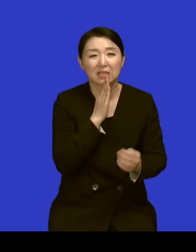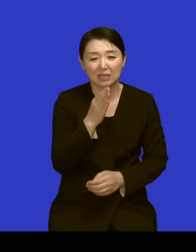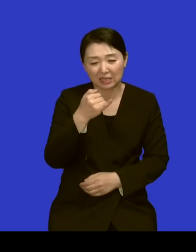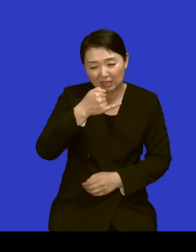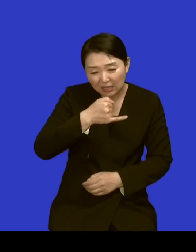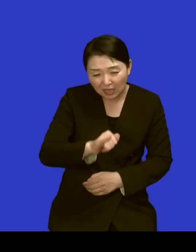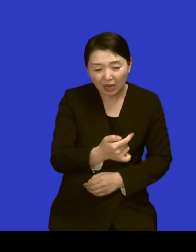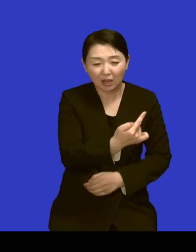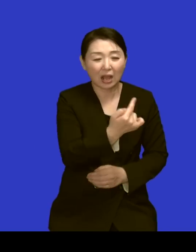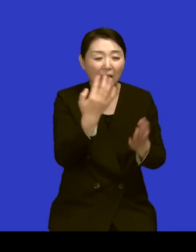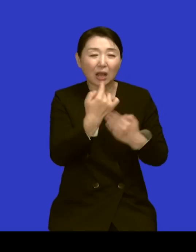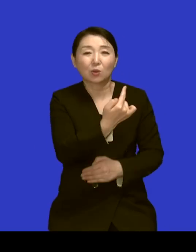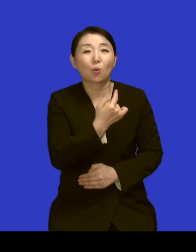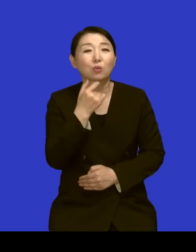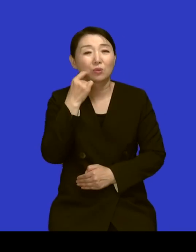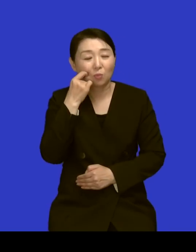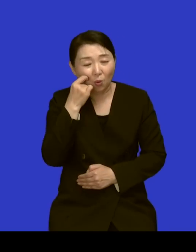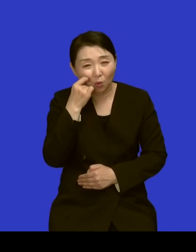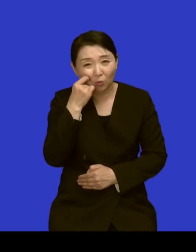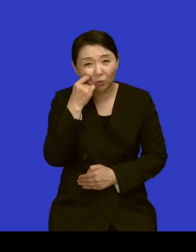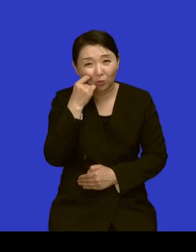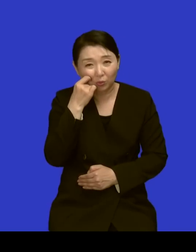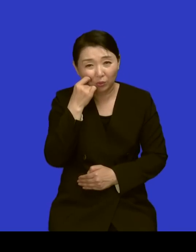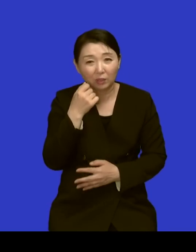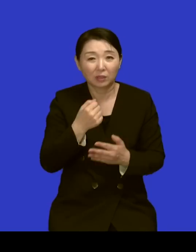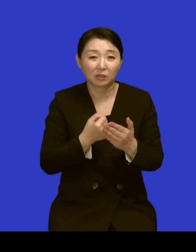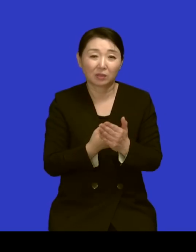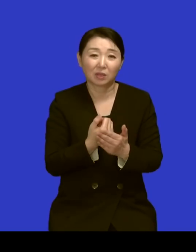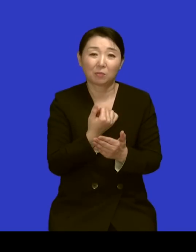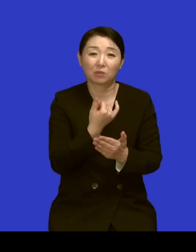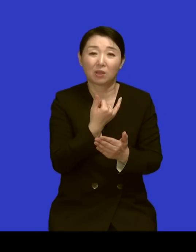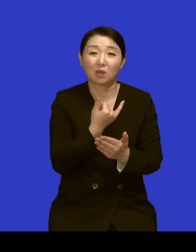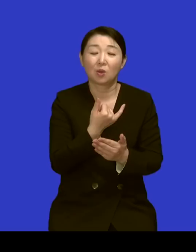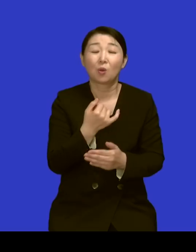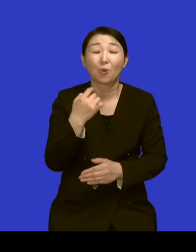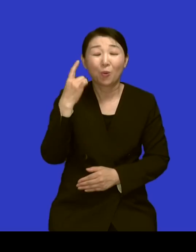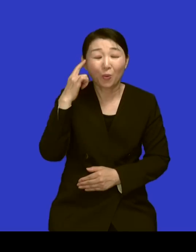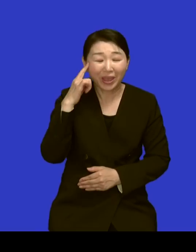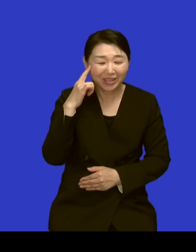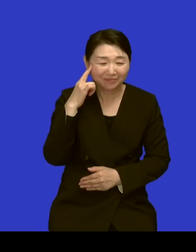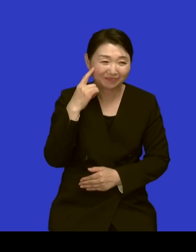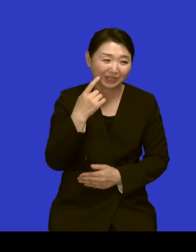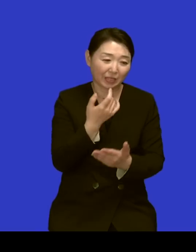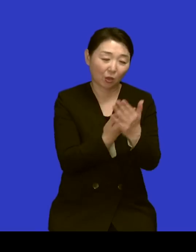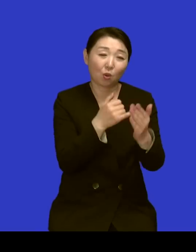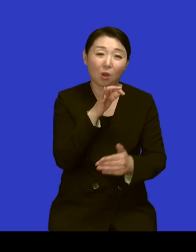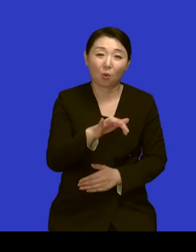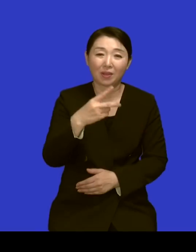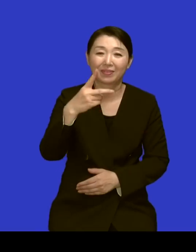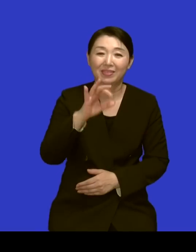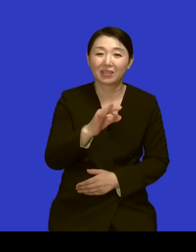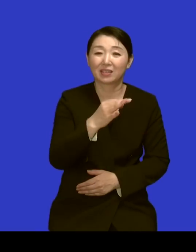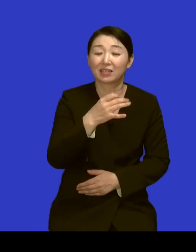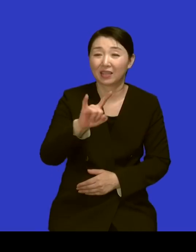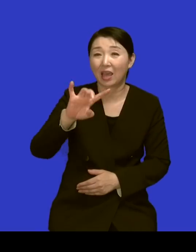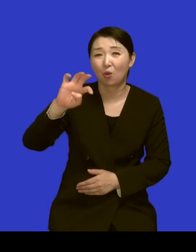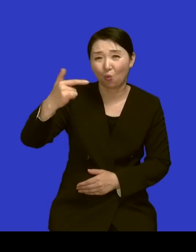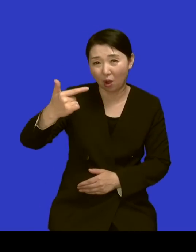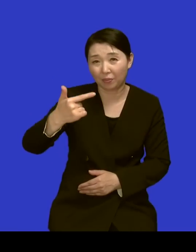오히려 원 아이들이 이제 원이라는 게 등대원이라고 그랬거든요 네 고아원이라는 말을 안 쓰고 네 그래서